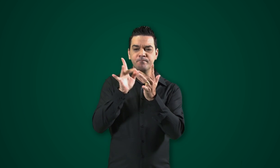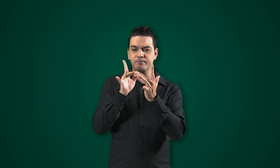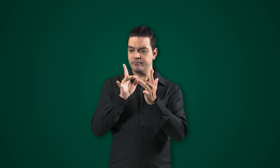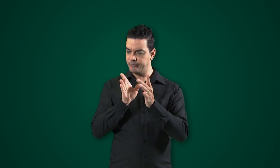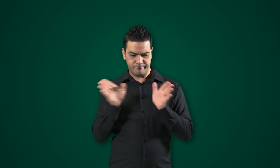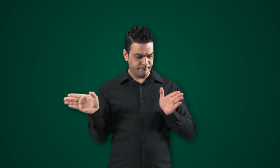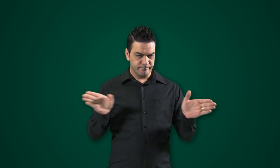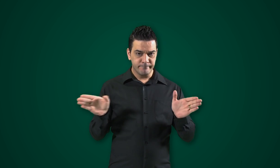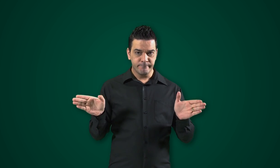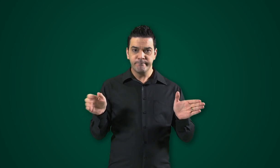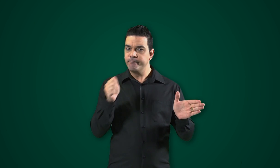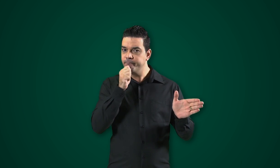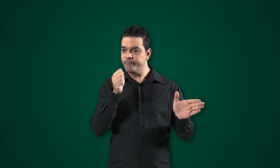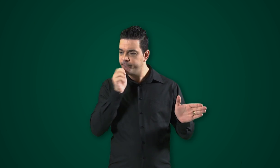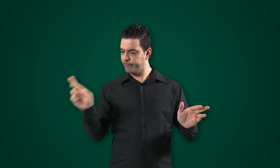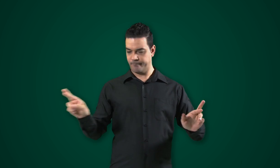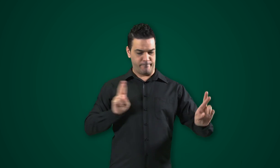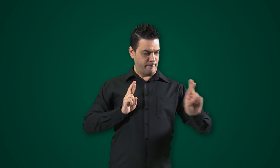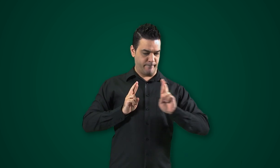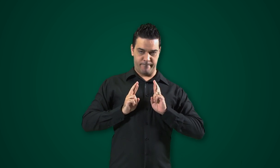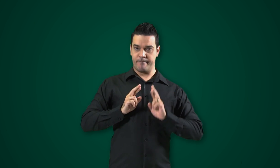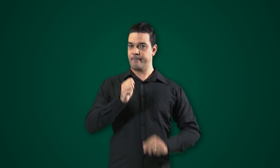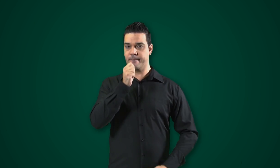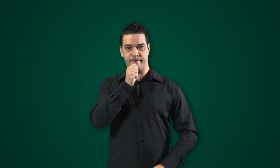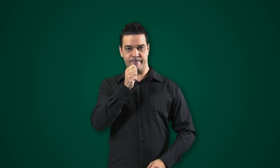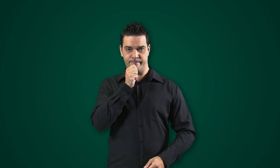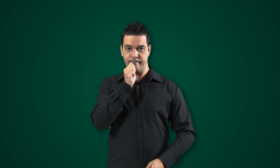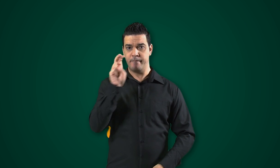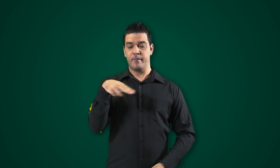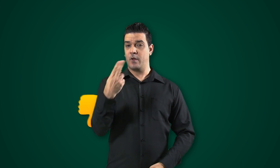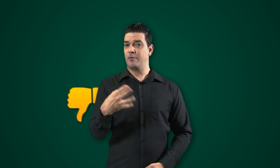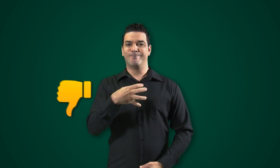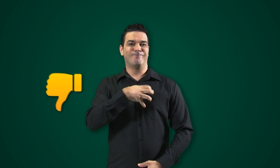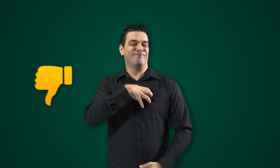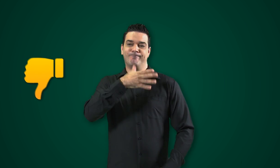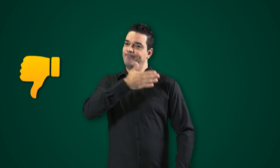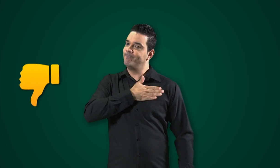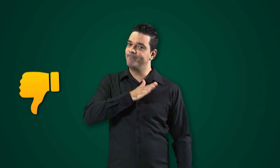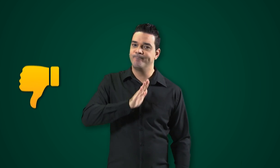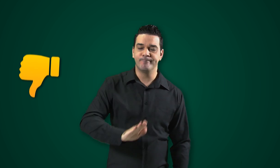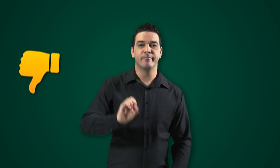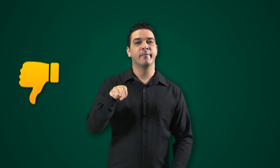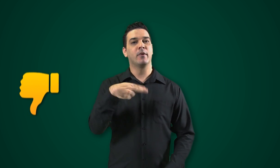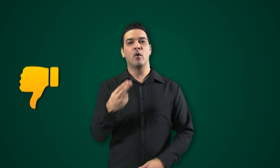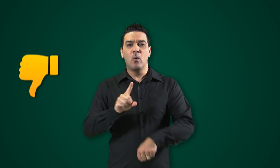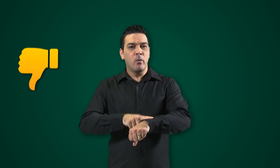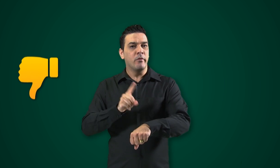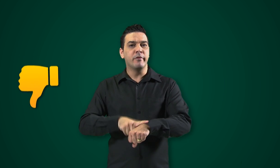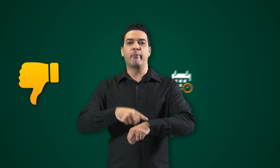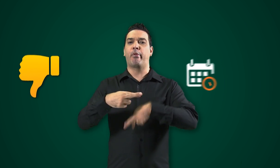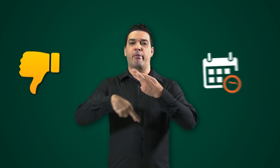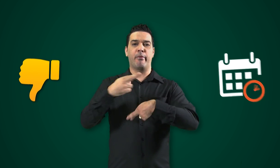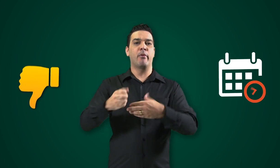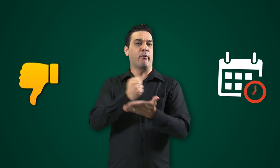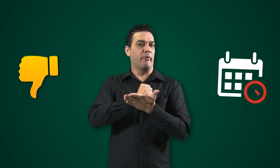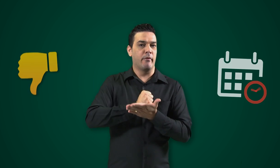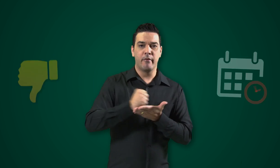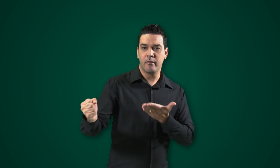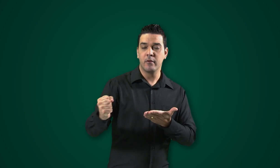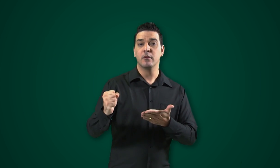tenha entrado em contato e não recebeu qualquer retorno, ou considera insatisfatório, Fora dos prazos estabelecidos,